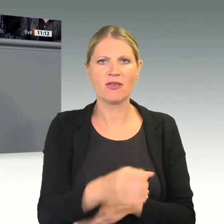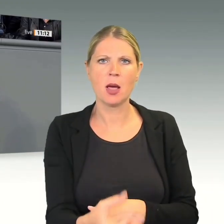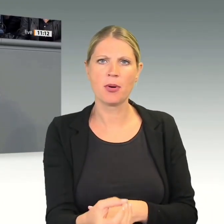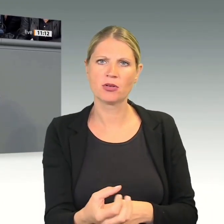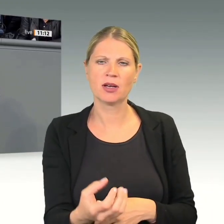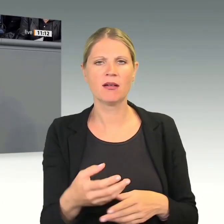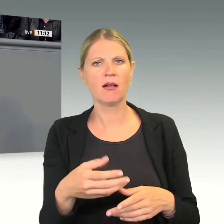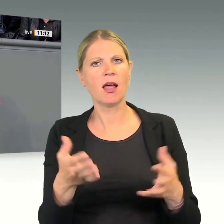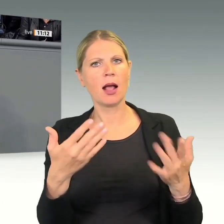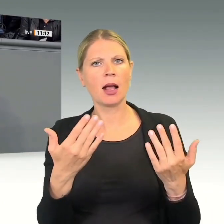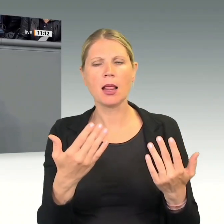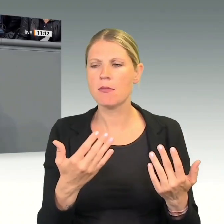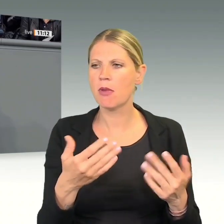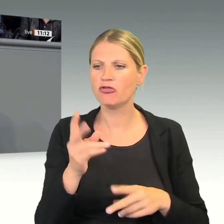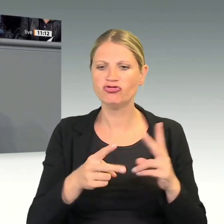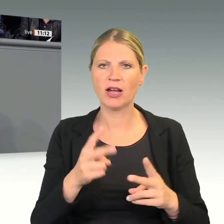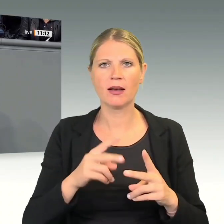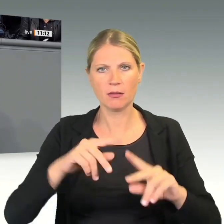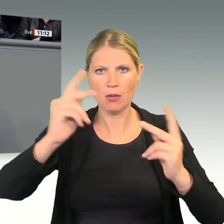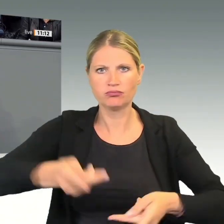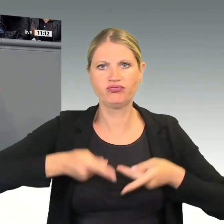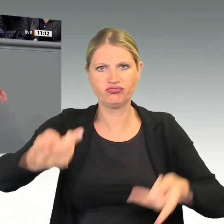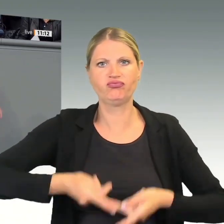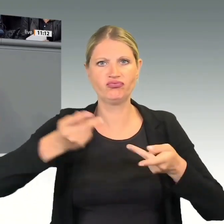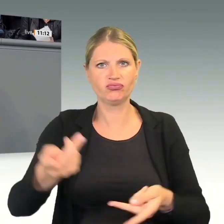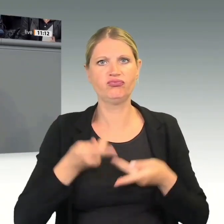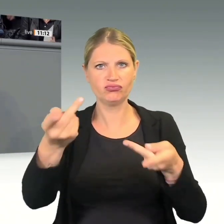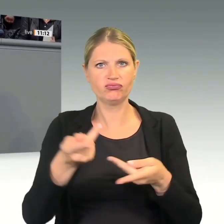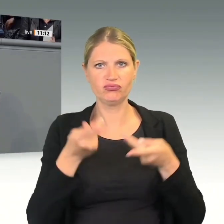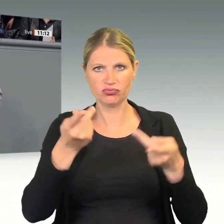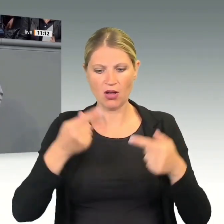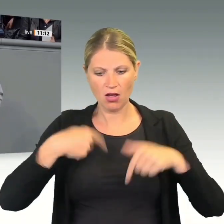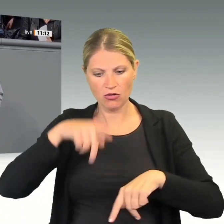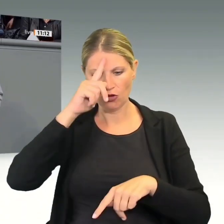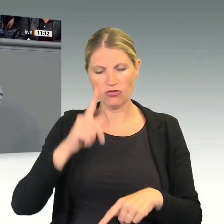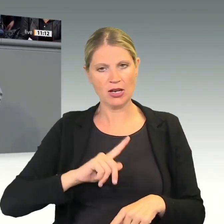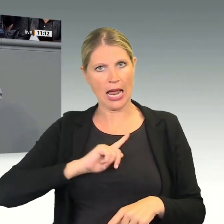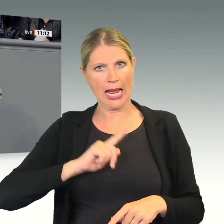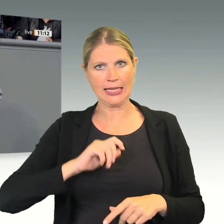zugrunde geht. Das alles sind nicht deutsche Interessen. Auch deshalb muss dieses Abkommen abgelehnt werden.